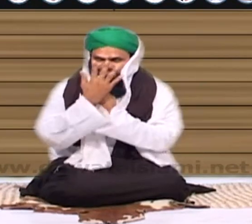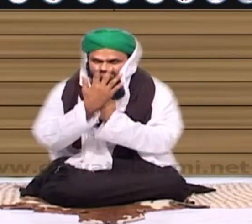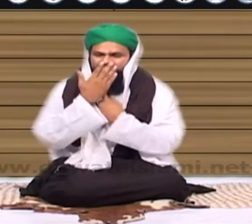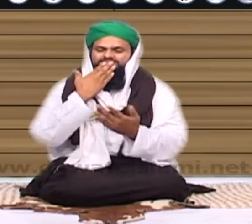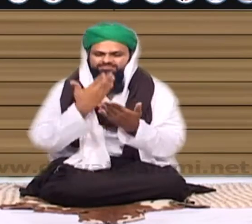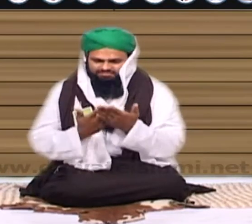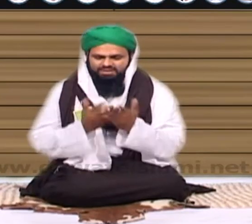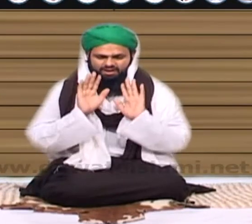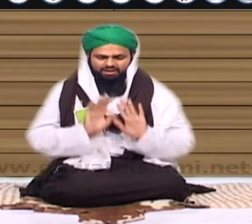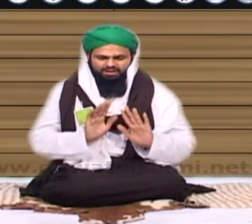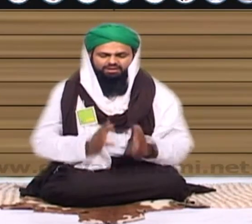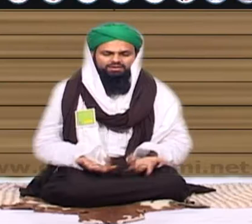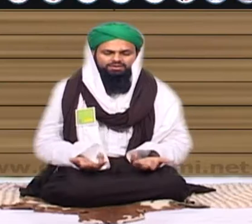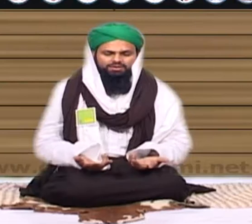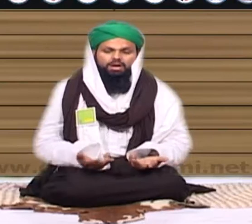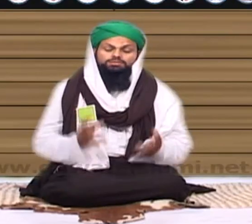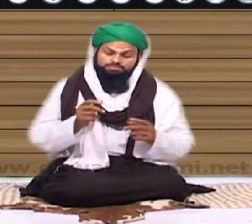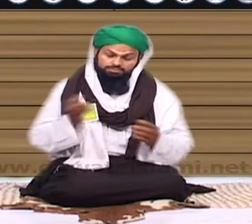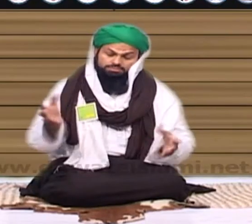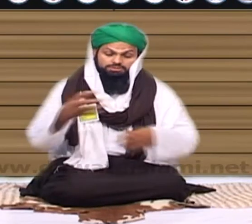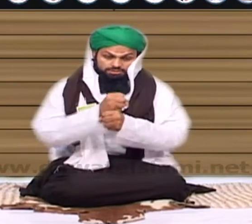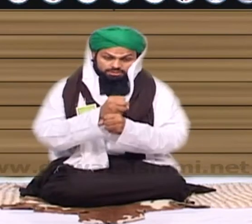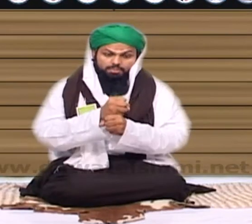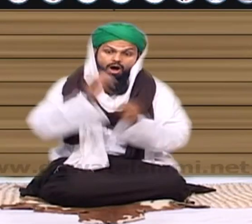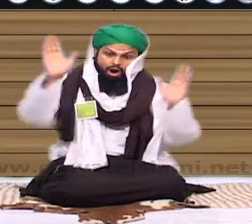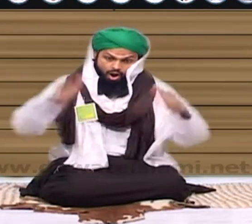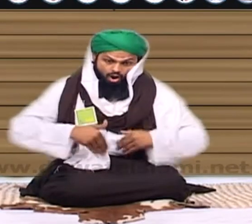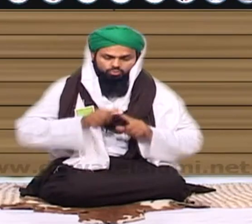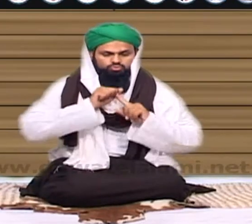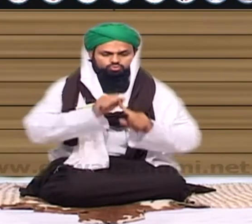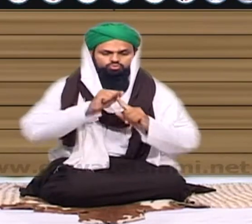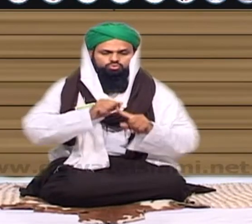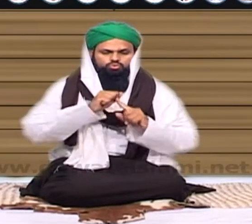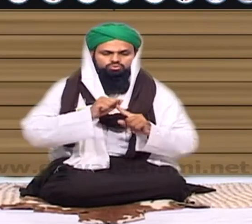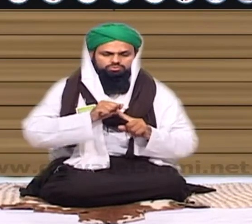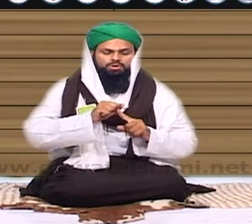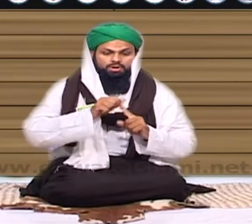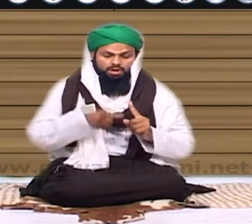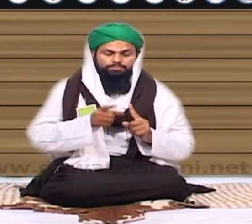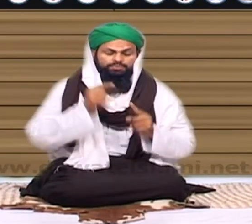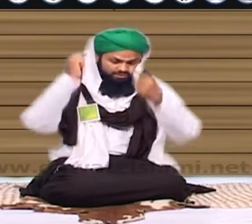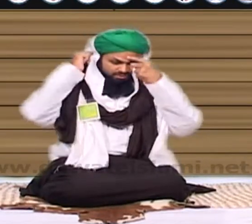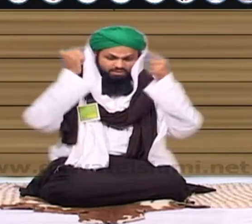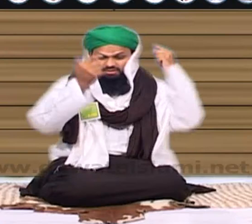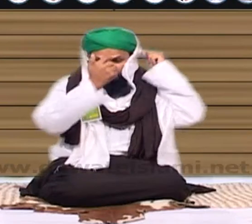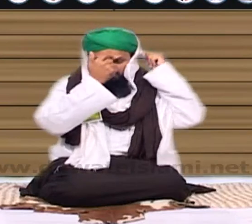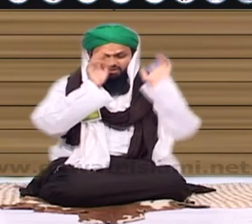سمجھاتے یہاں محول ہے تو یہاں آنا آپ کے لئے ضروری ہے انشاءاللہ آپ آتے رہیں گے تو آپ کی بھگری بنتی رہی الحمدلہ